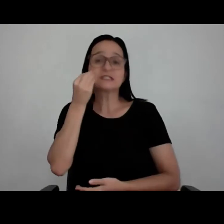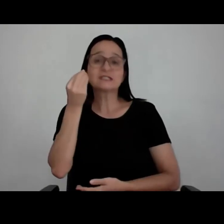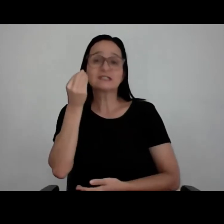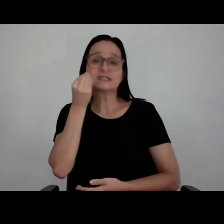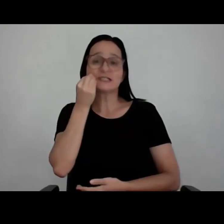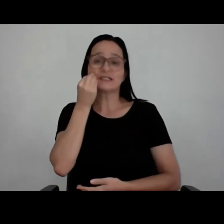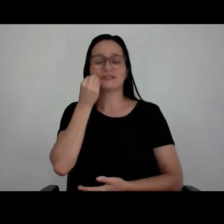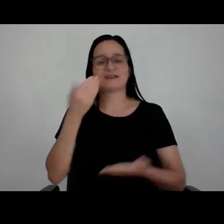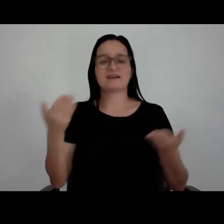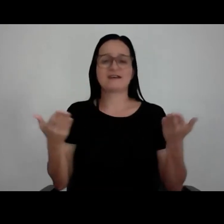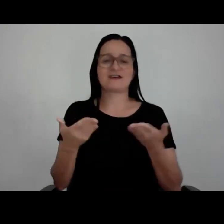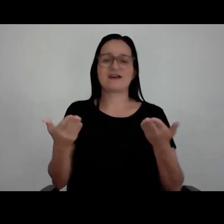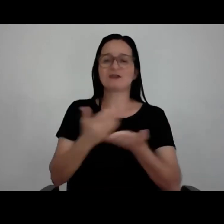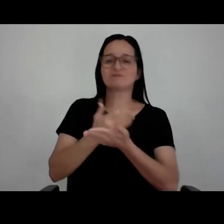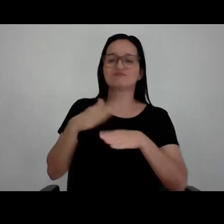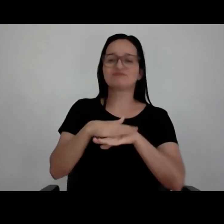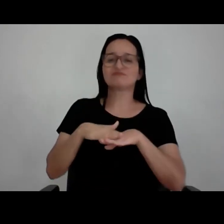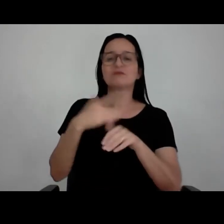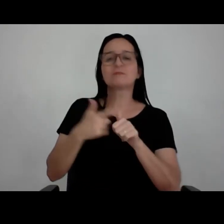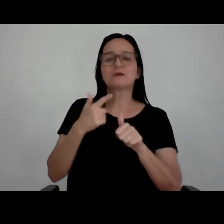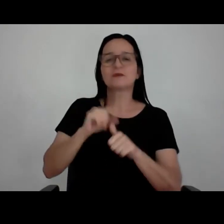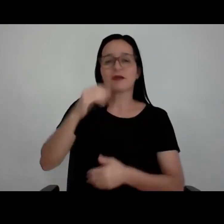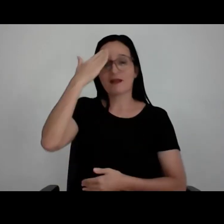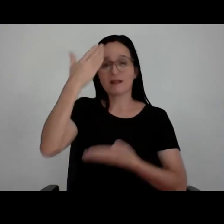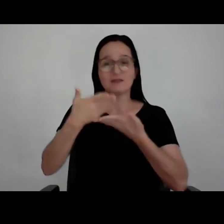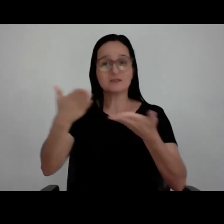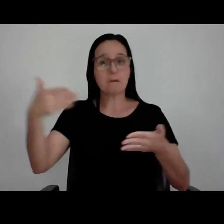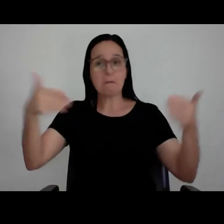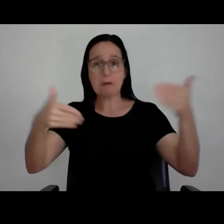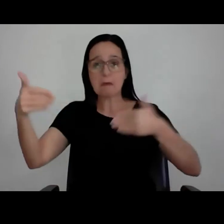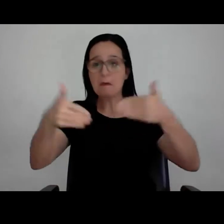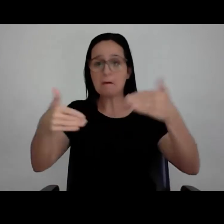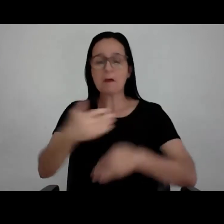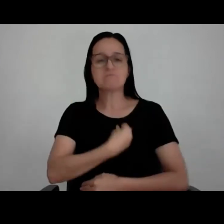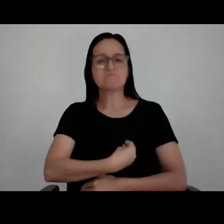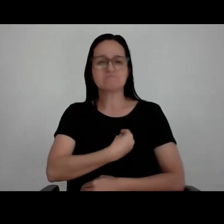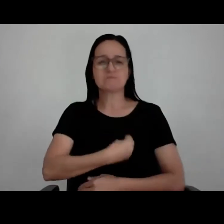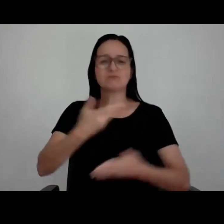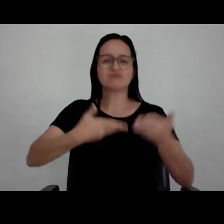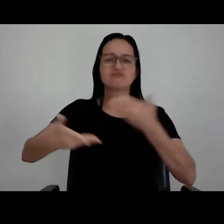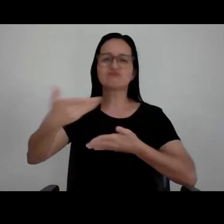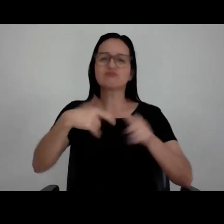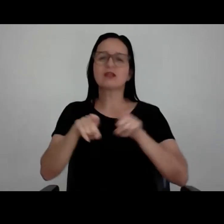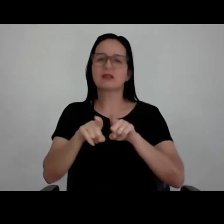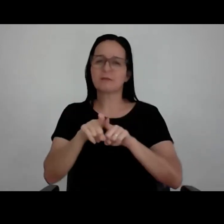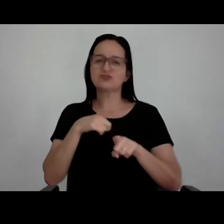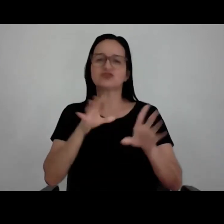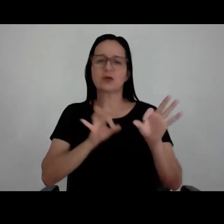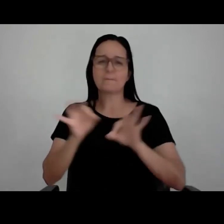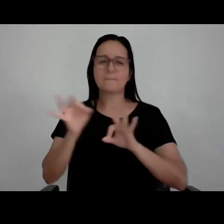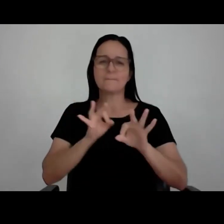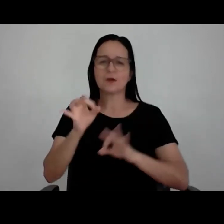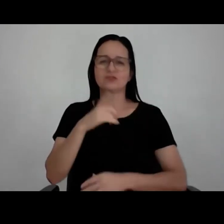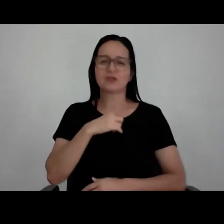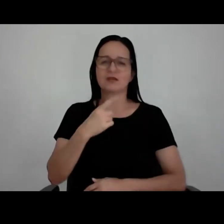já com vocês. Agradeço a participação dos alunos, a presença de vocês. Inclusive, esse projeto do PAO está até aqui atrás,